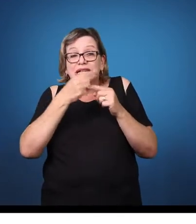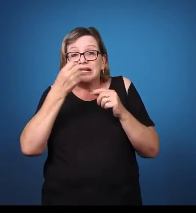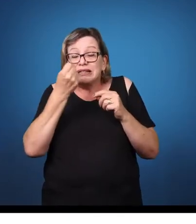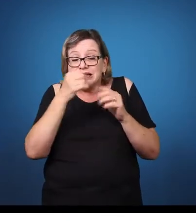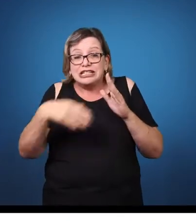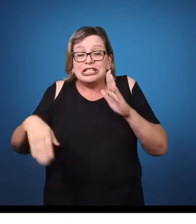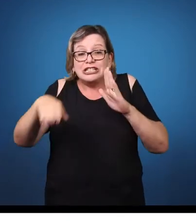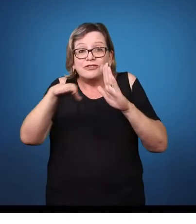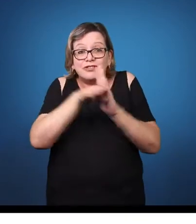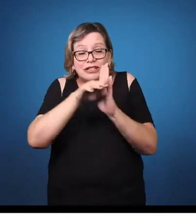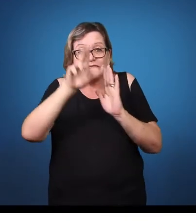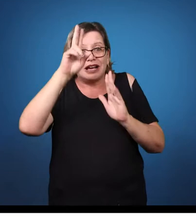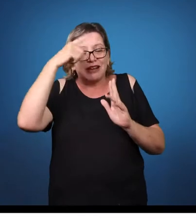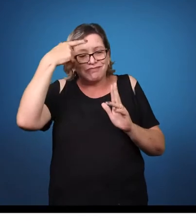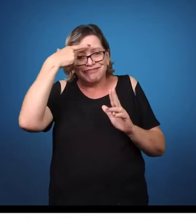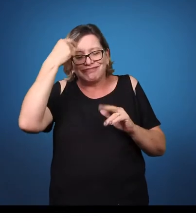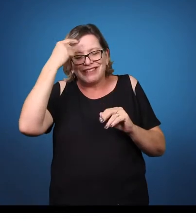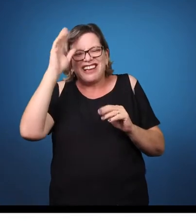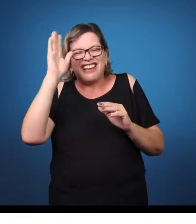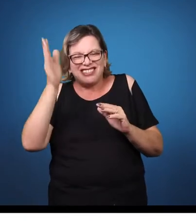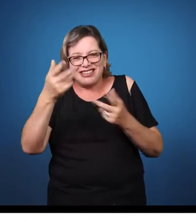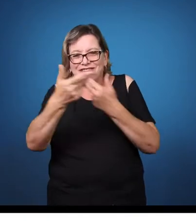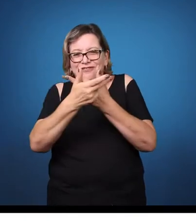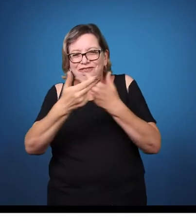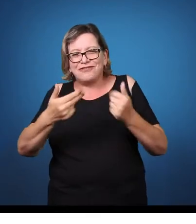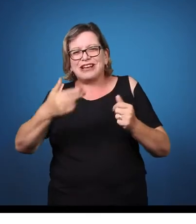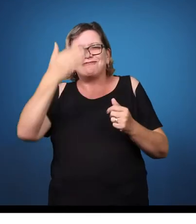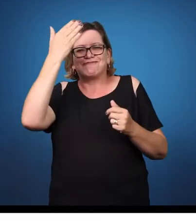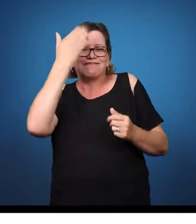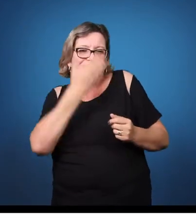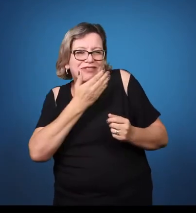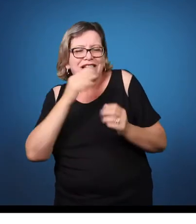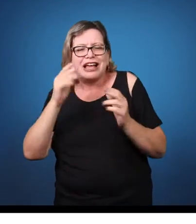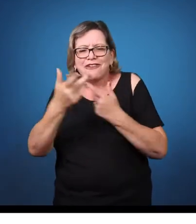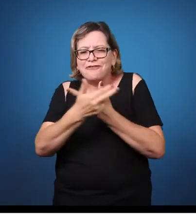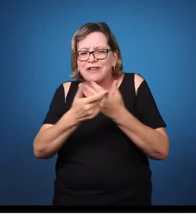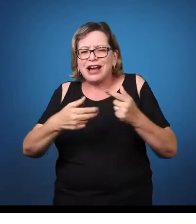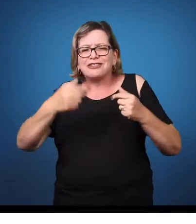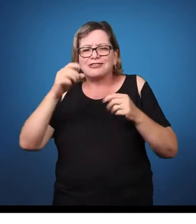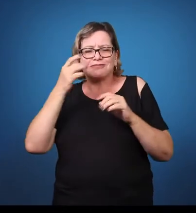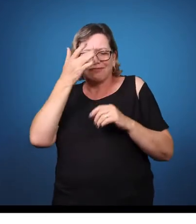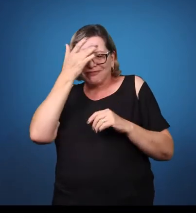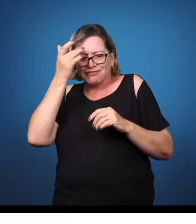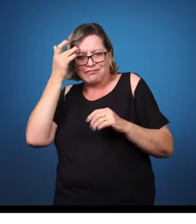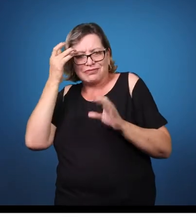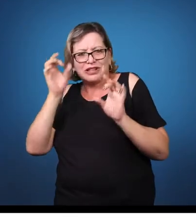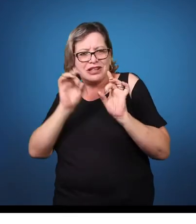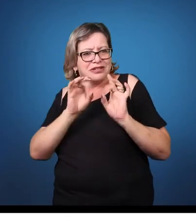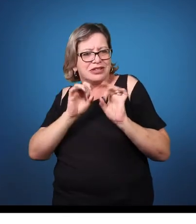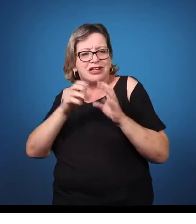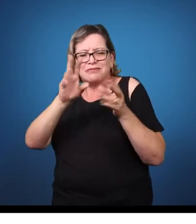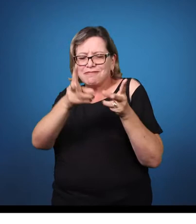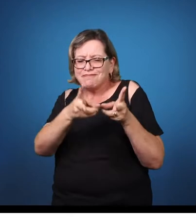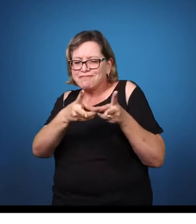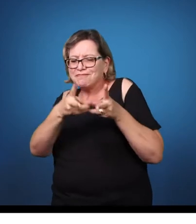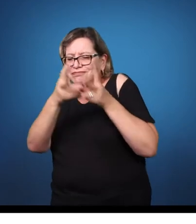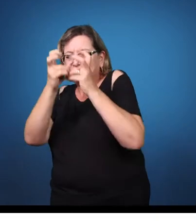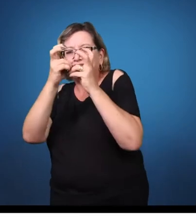já passou por vários especialistas para identificar aquela síndrome. Então, por exemplo, na questão da educação, nós temos